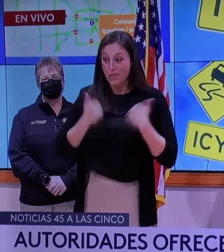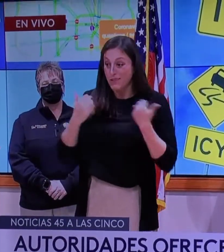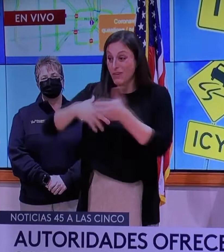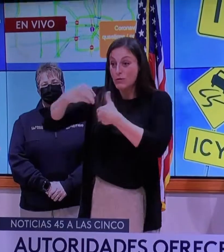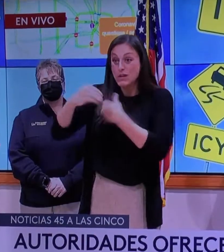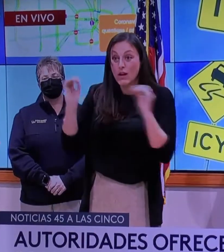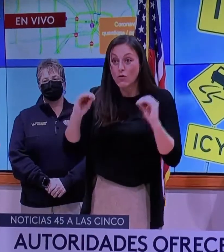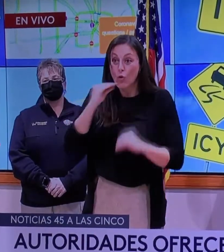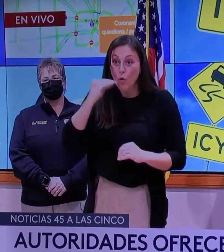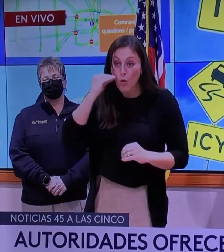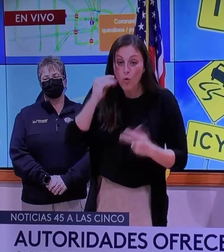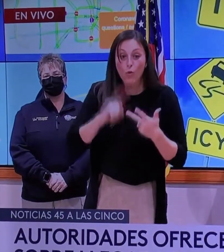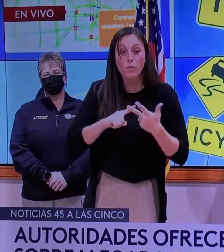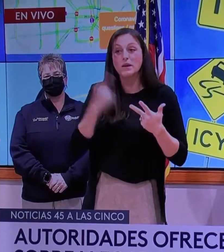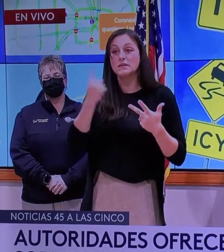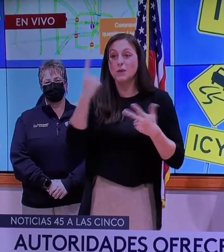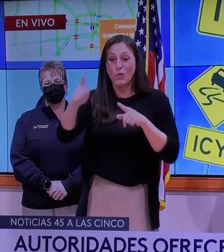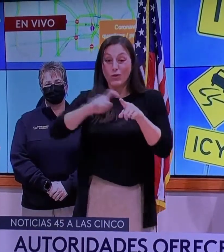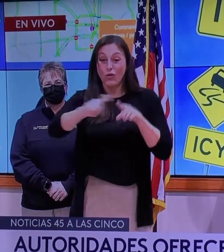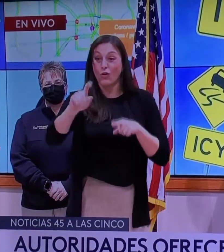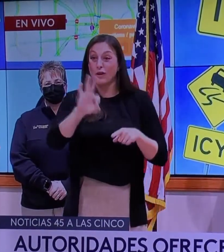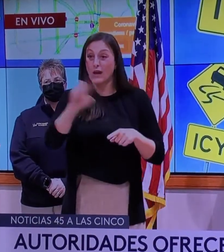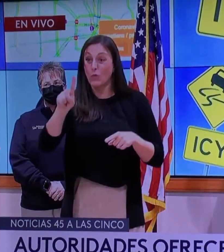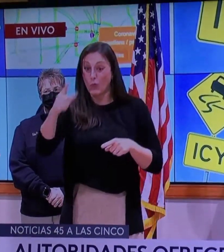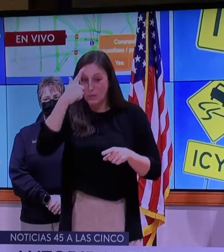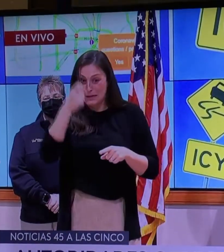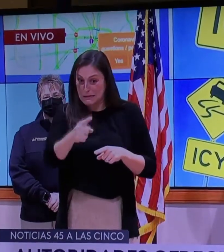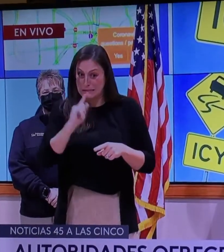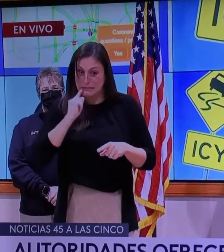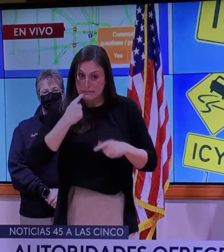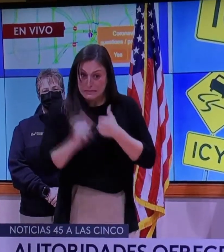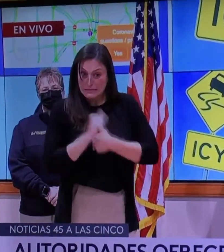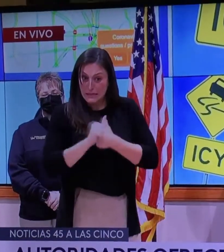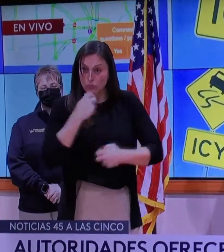se puedan transportar las personas a otros albergues que todavía tengan culpa.